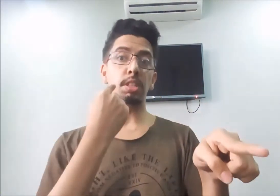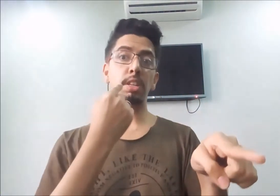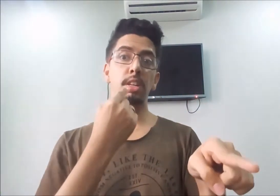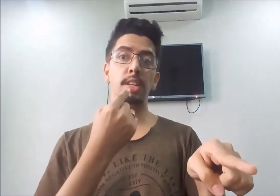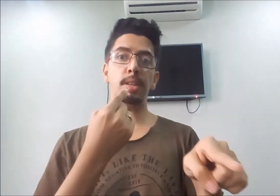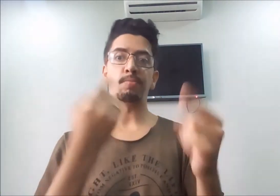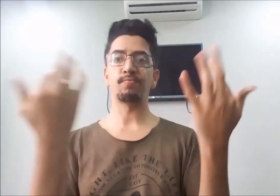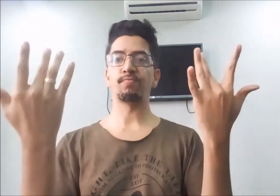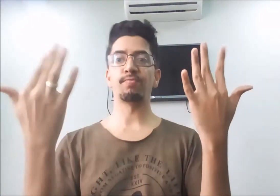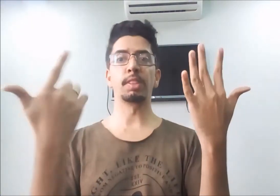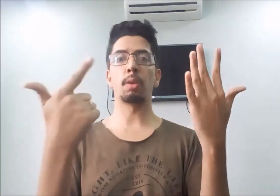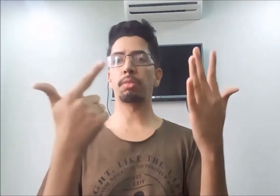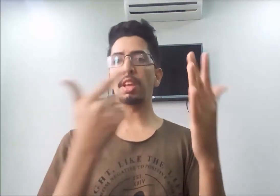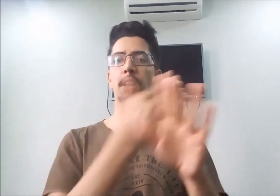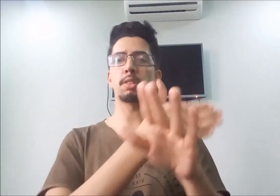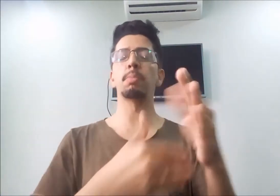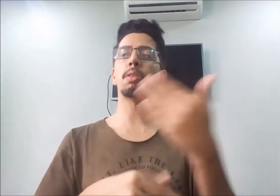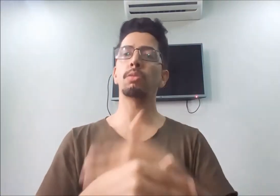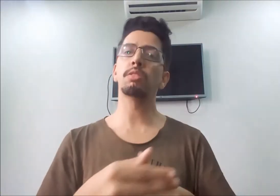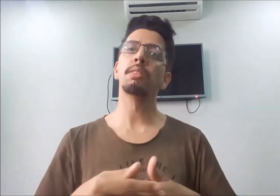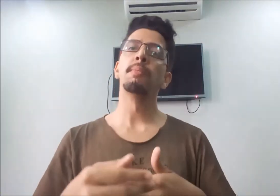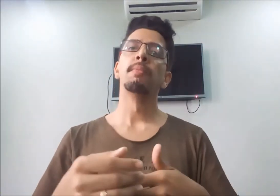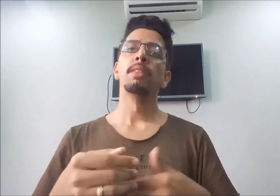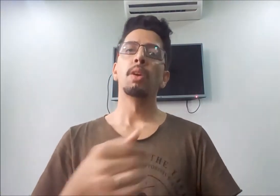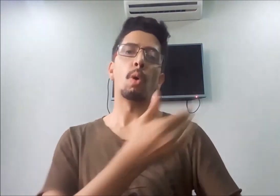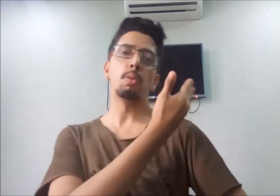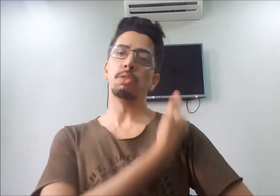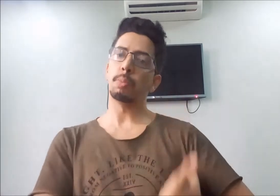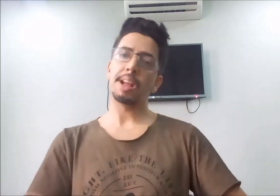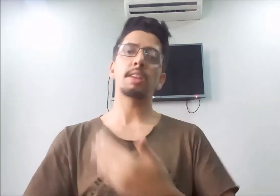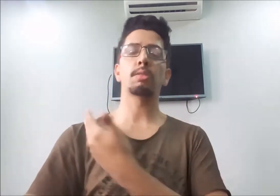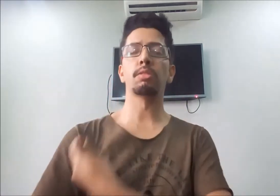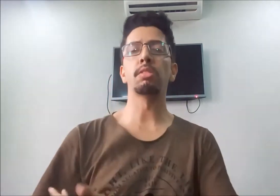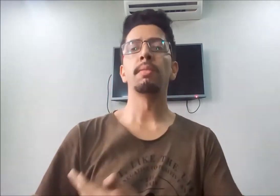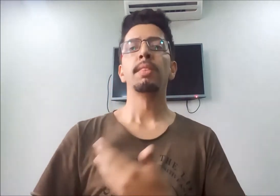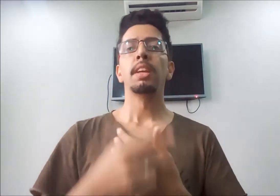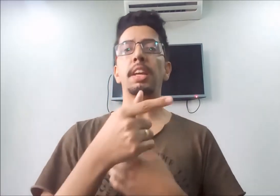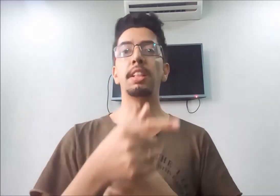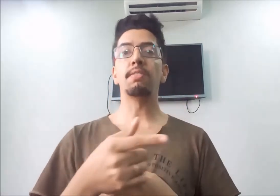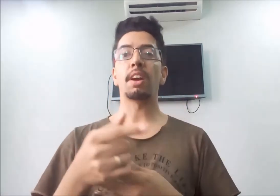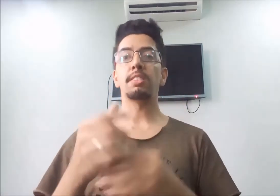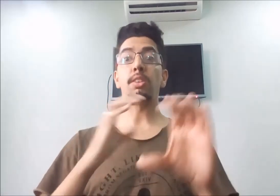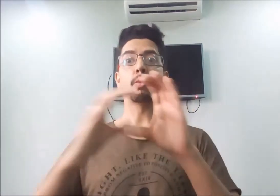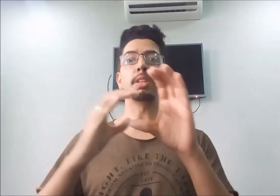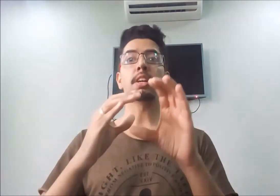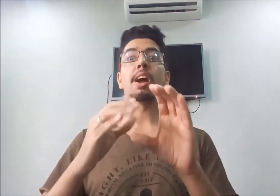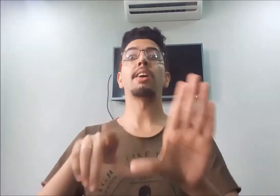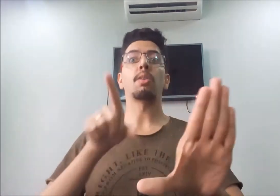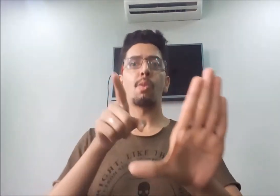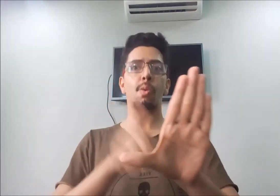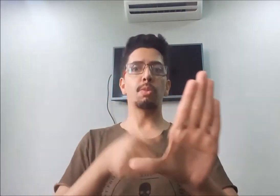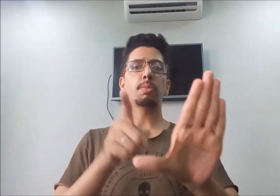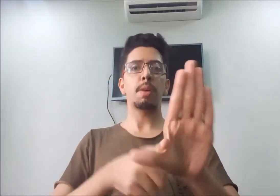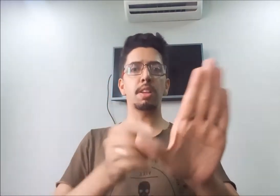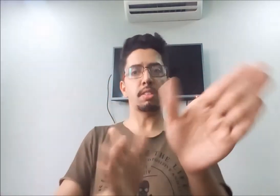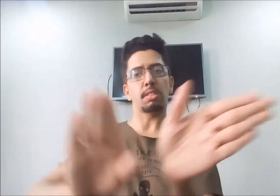que não tem as mãos ou os braços, ele vai se comunicar com os pés.